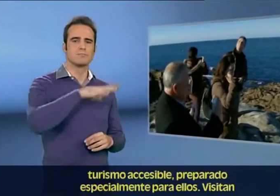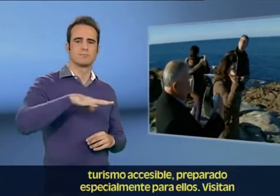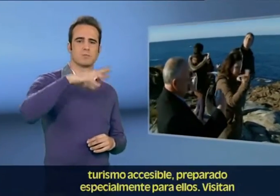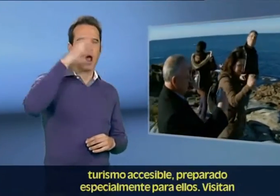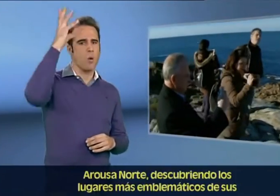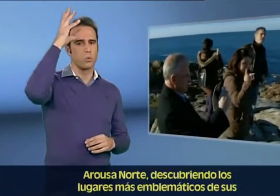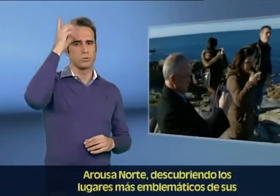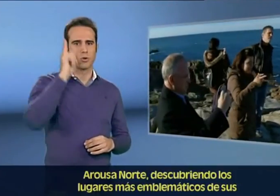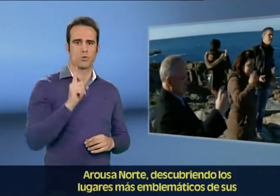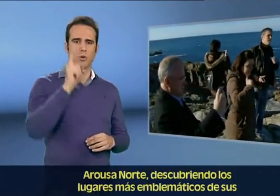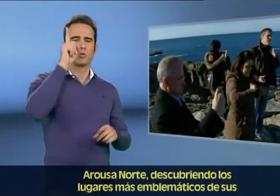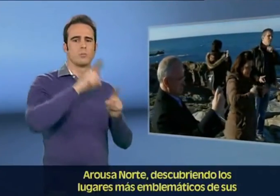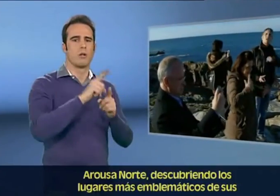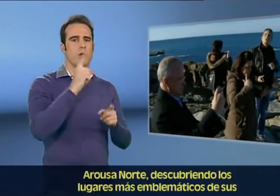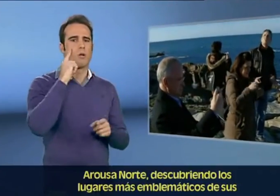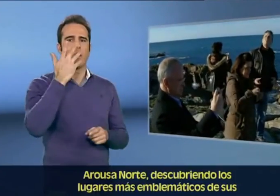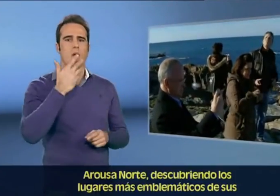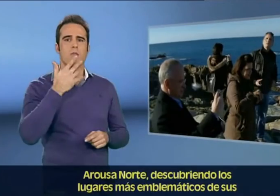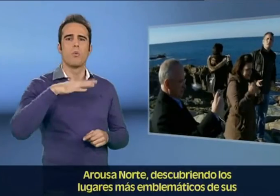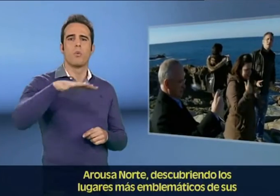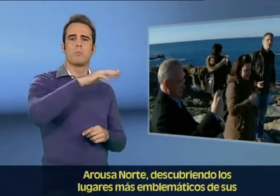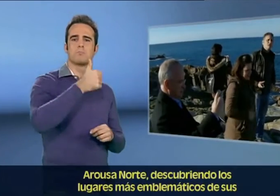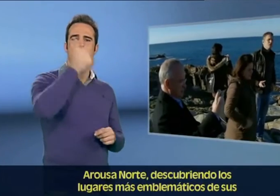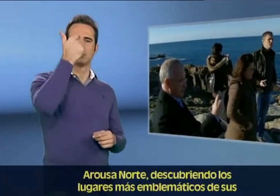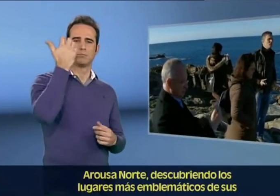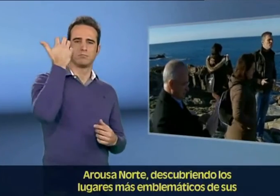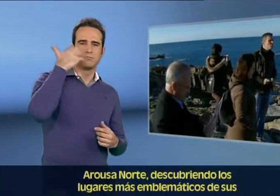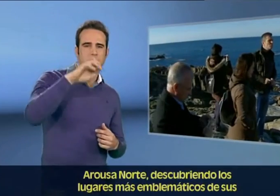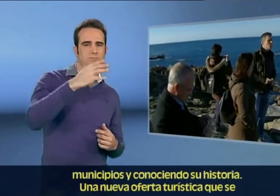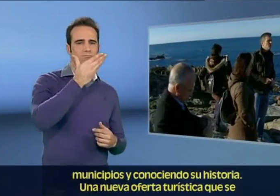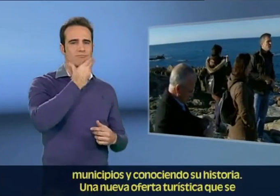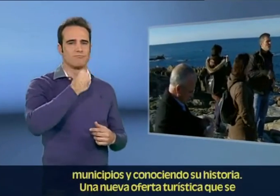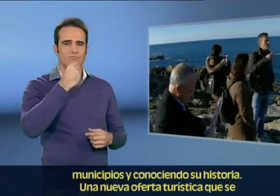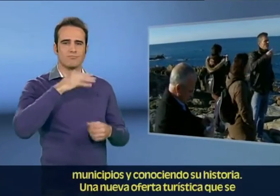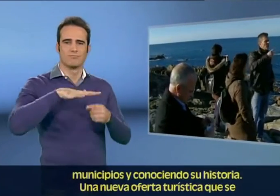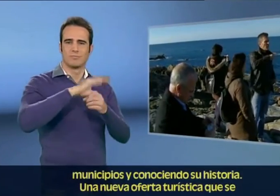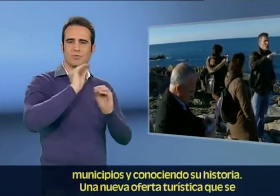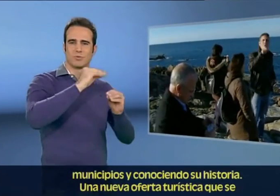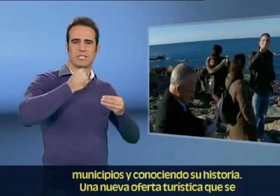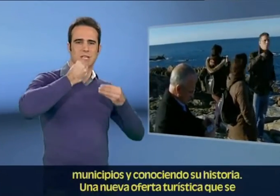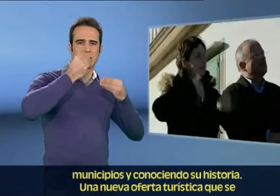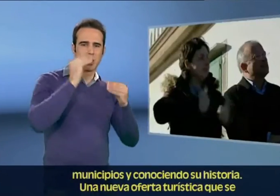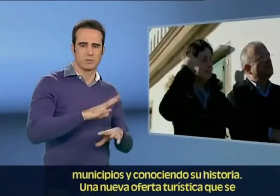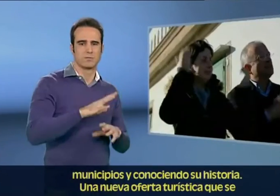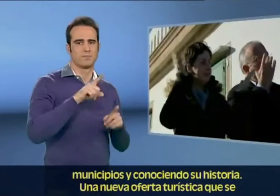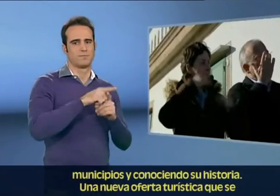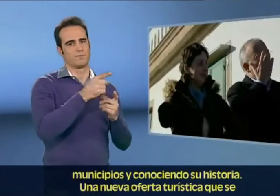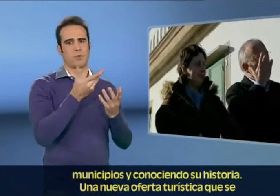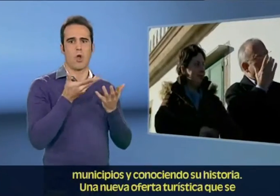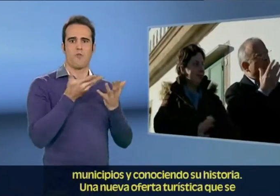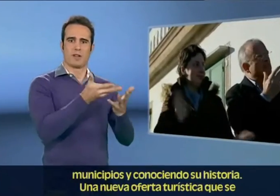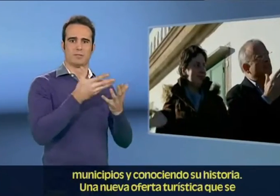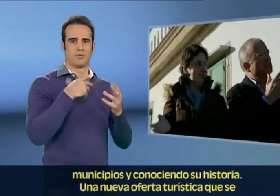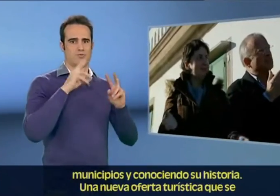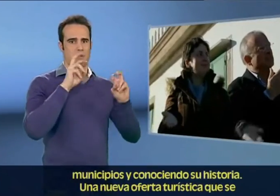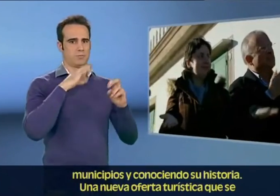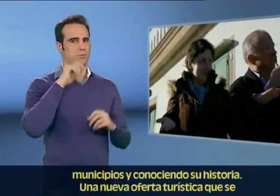Visitan Arousa Norte descubriendo los lugares más emblemáticos de sus municipios y conociendo su historia. Una nueva oferta